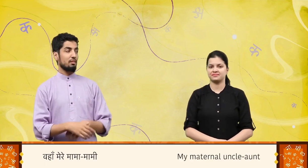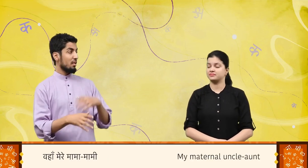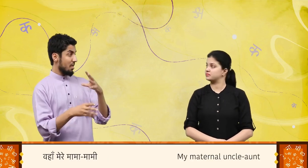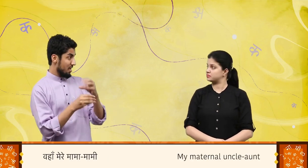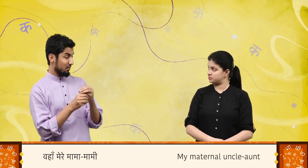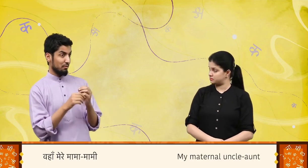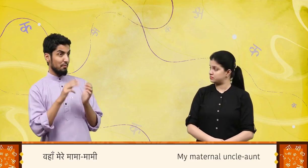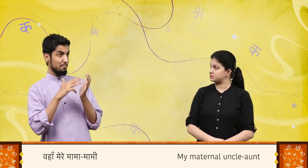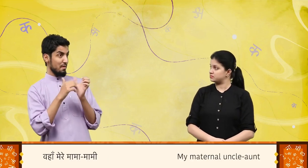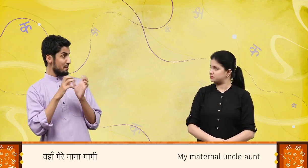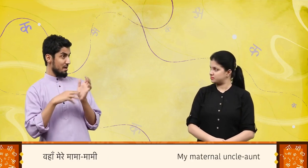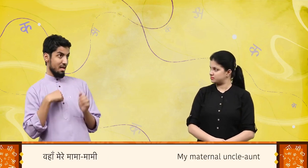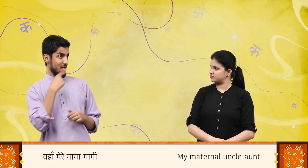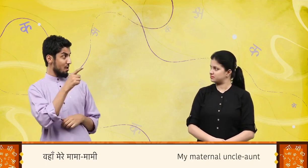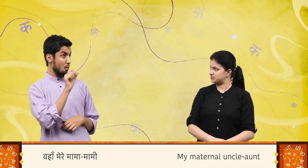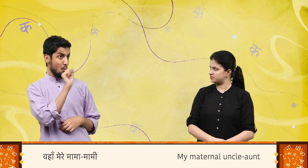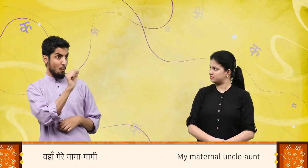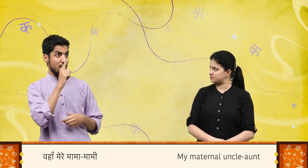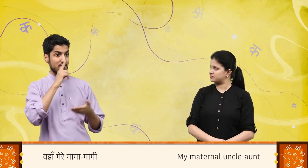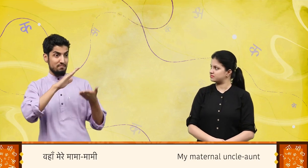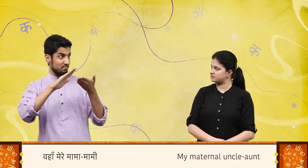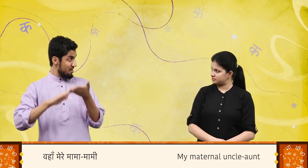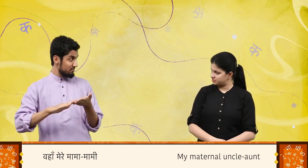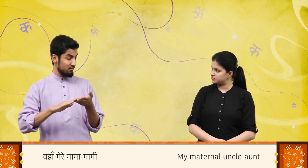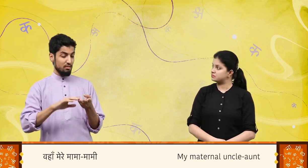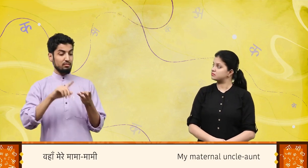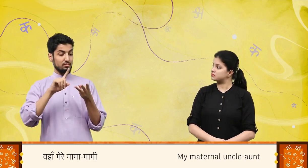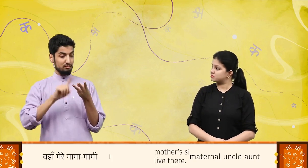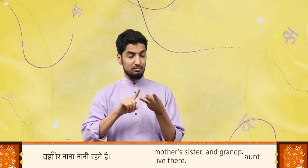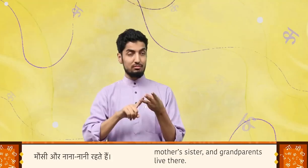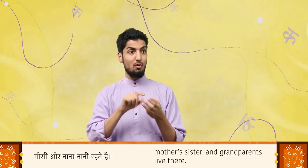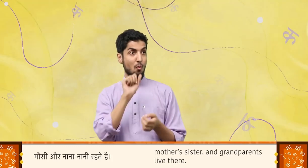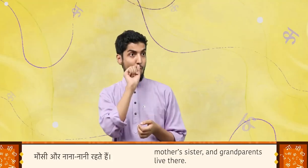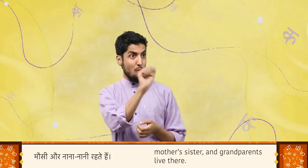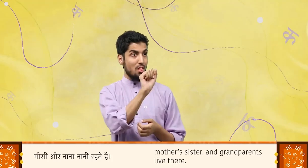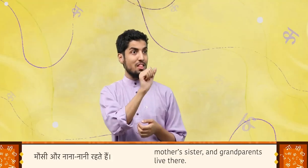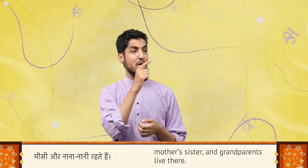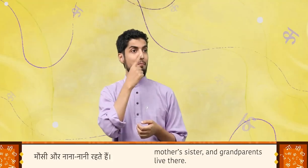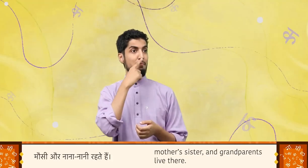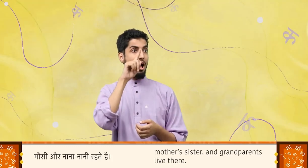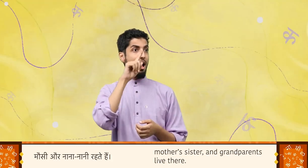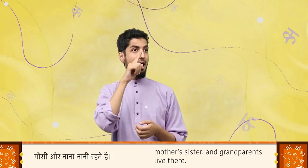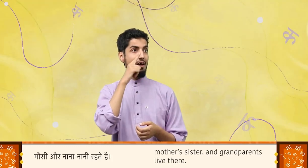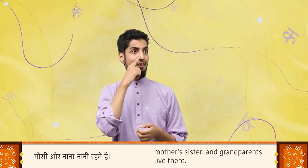वहाँ मेरे मामा मामी, मौसी और नाना नानी रहते हैं